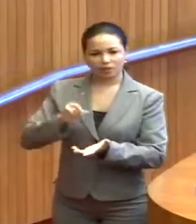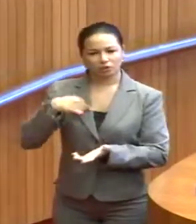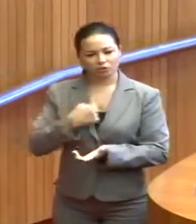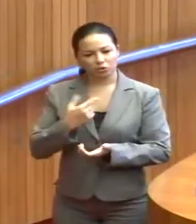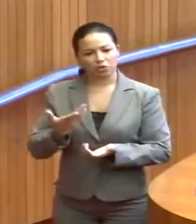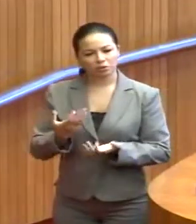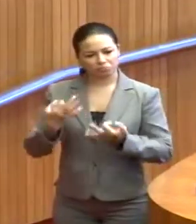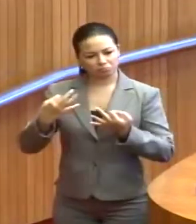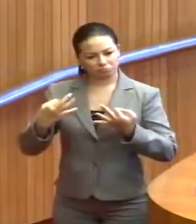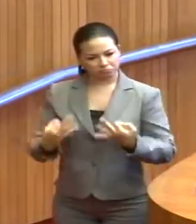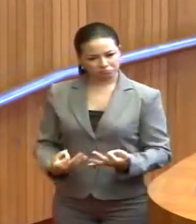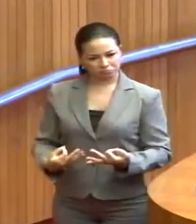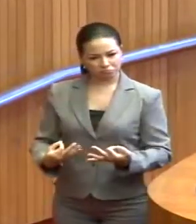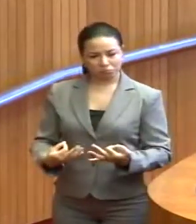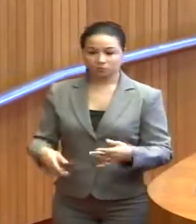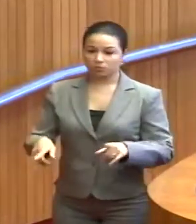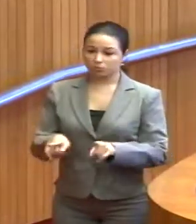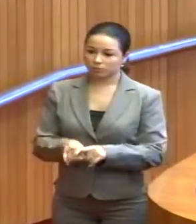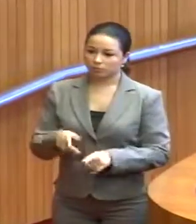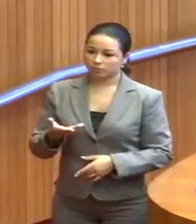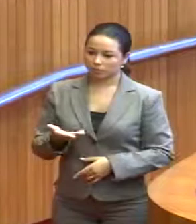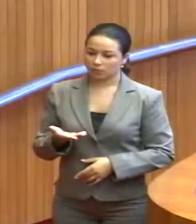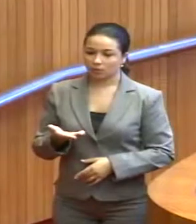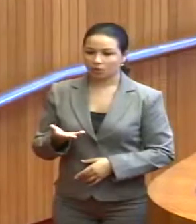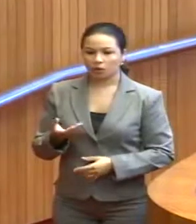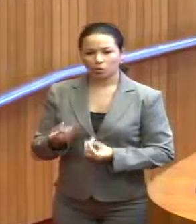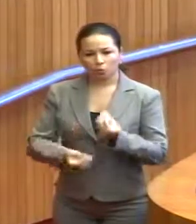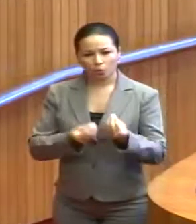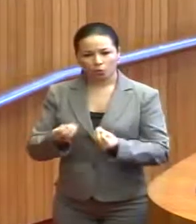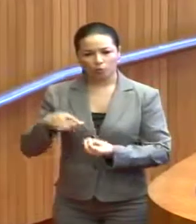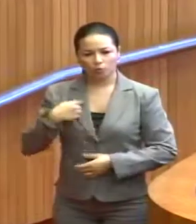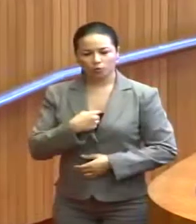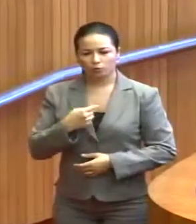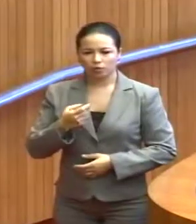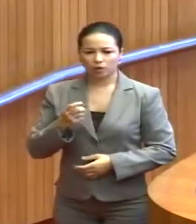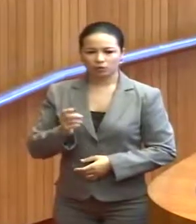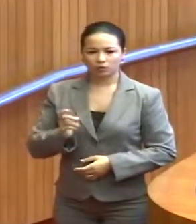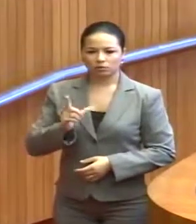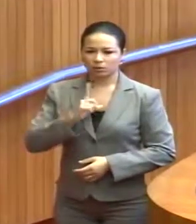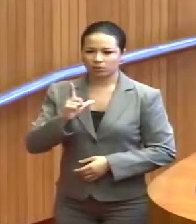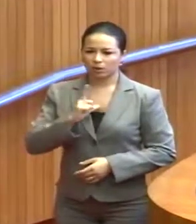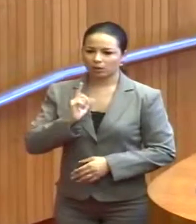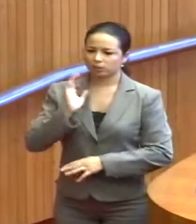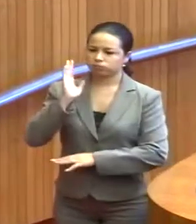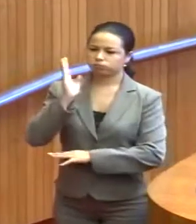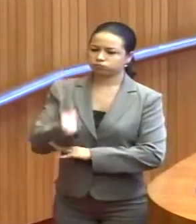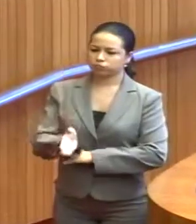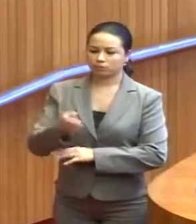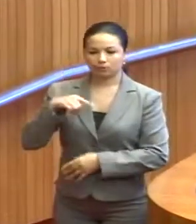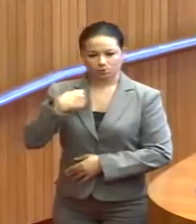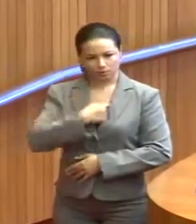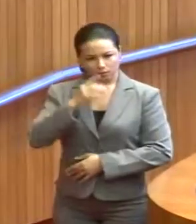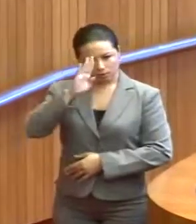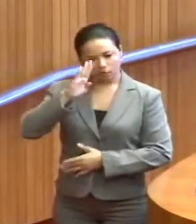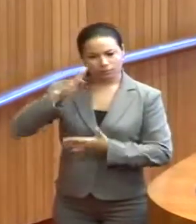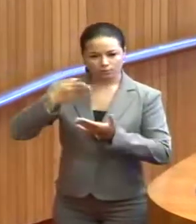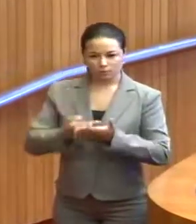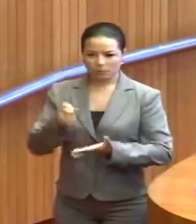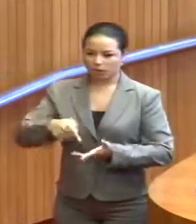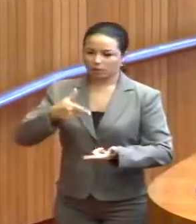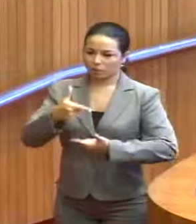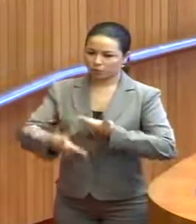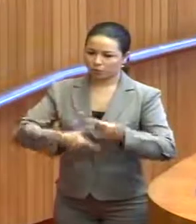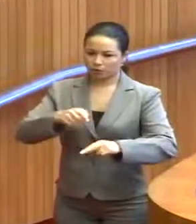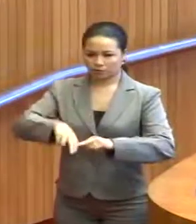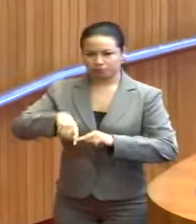no caminho certo. Isso só me faz ver que nós estamos na trajetória que efetivamente nós acreditamos, que é lutar